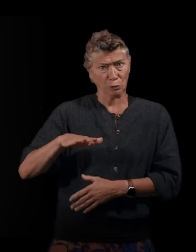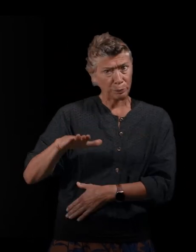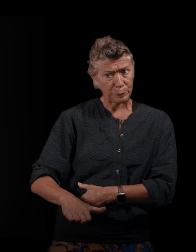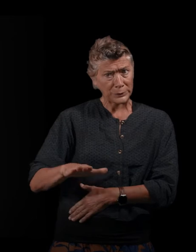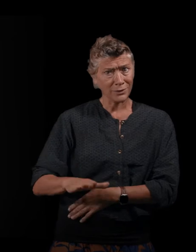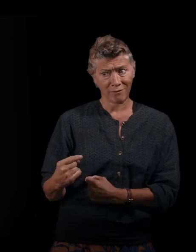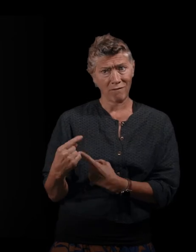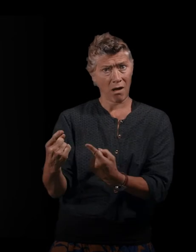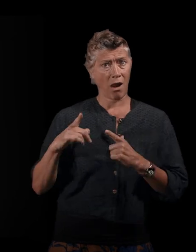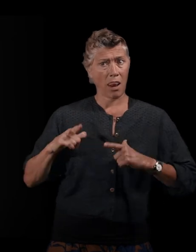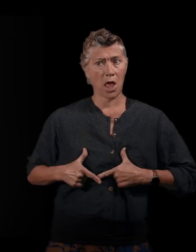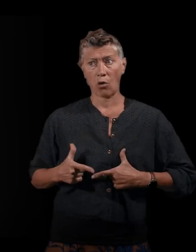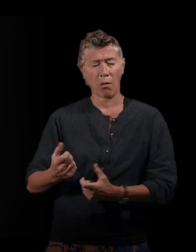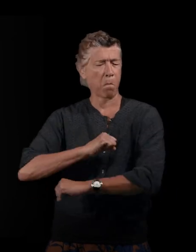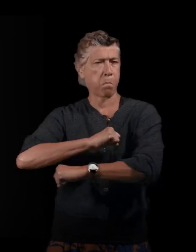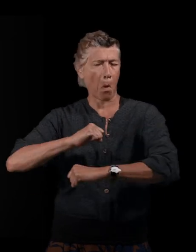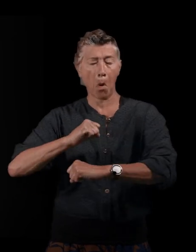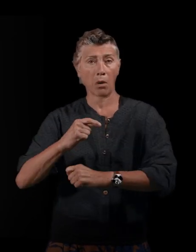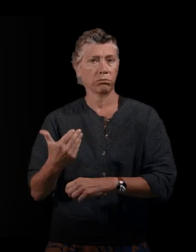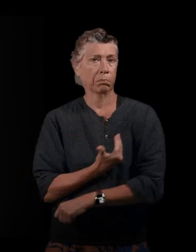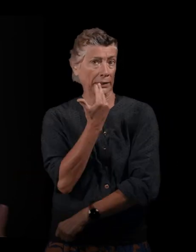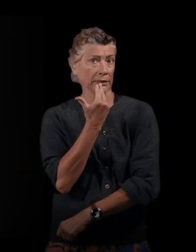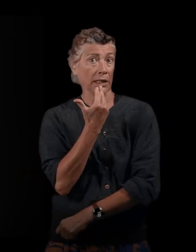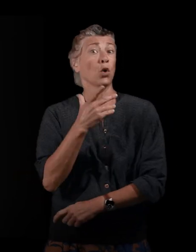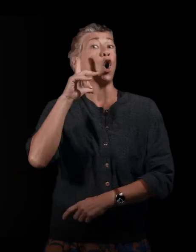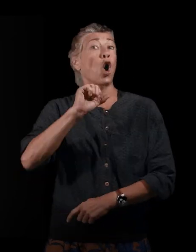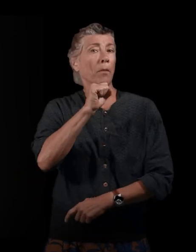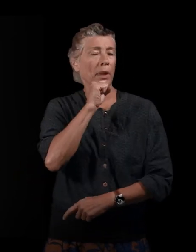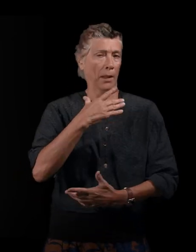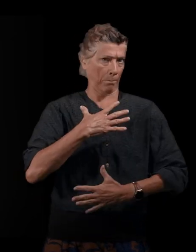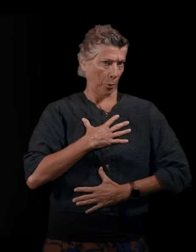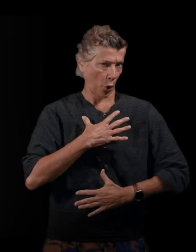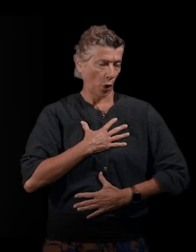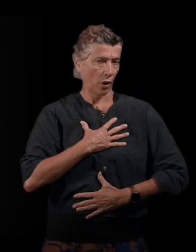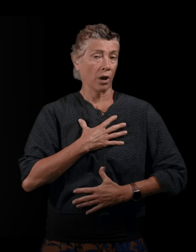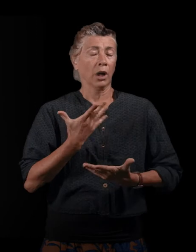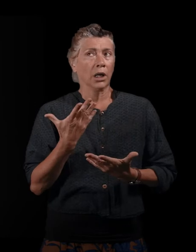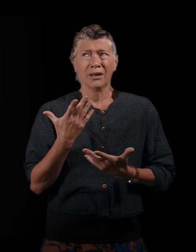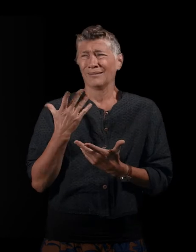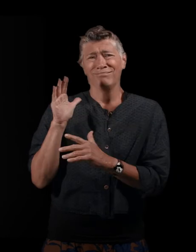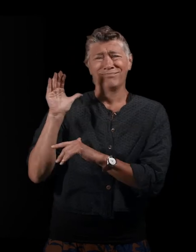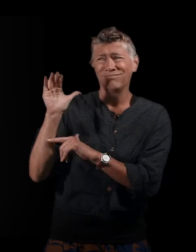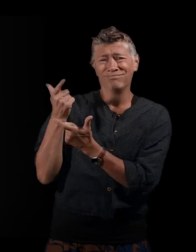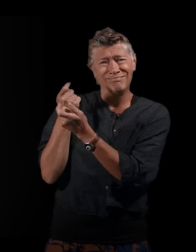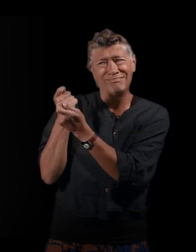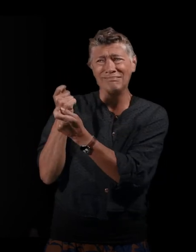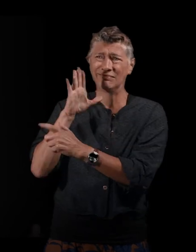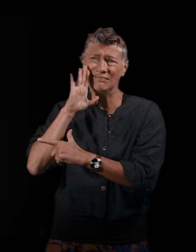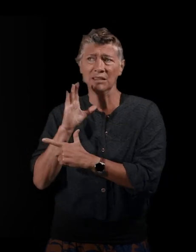Il part à l'école et il est blessé lors d'un attentat. Donc, ma grand-mère a peur. Et elle va pousser, pousser, pousser pour que mon grand-père